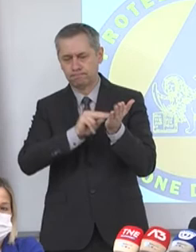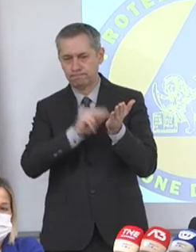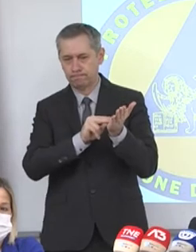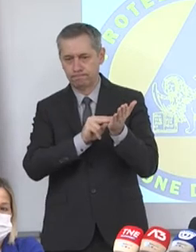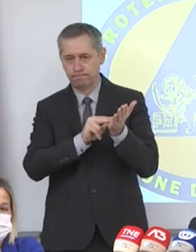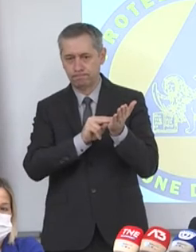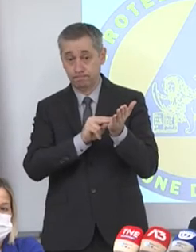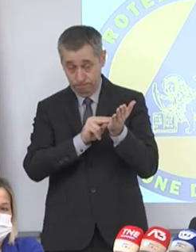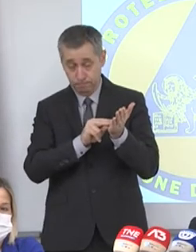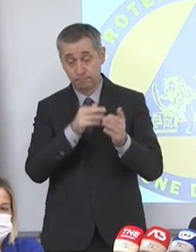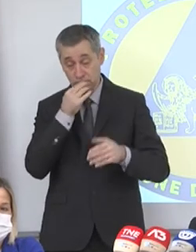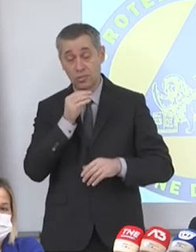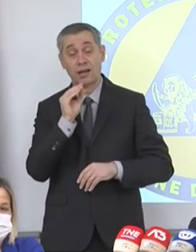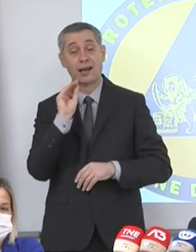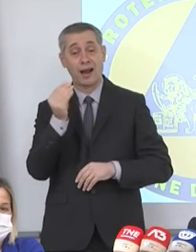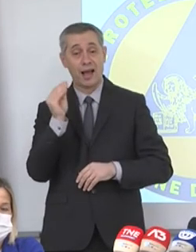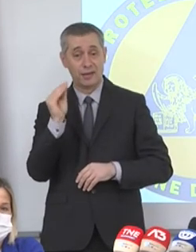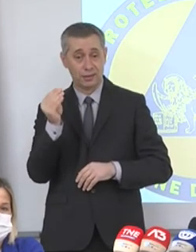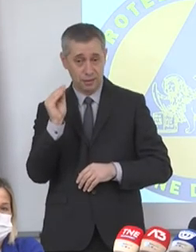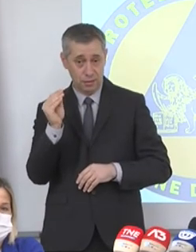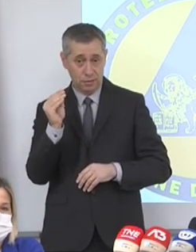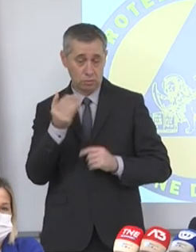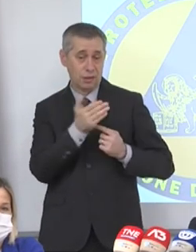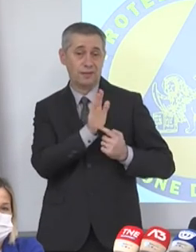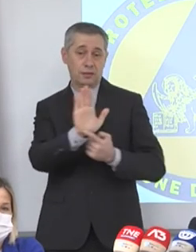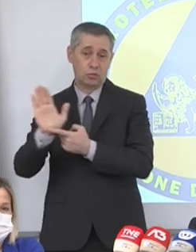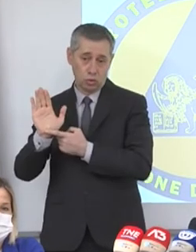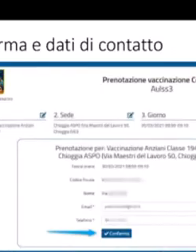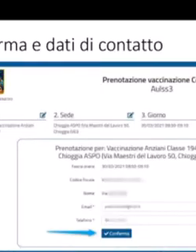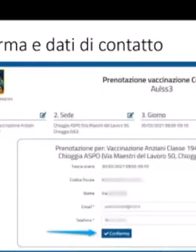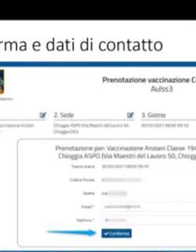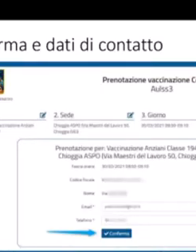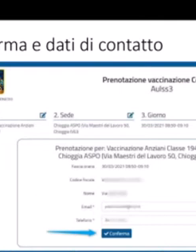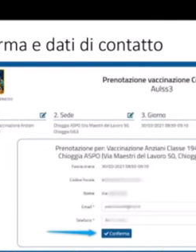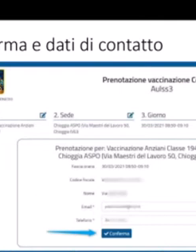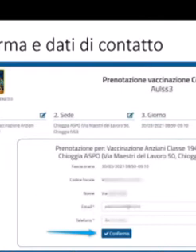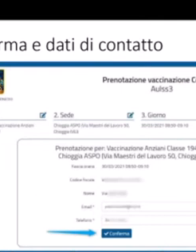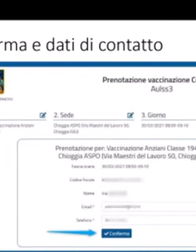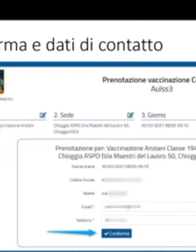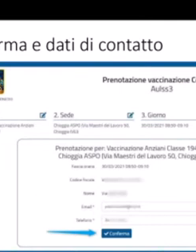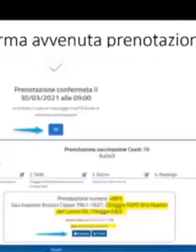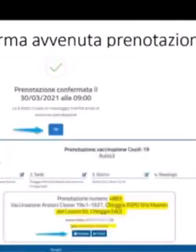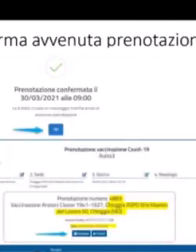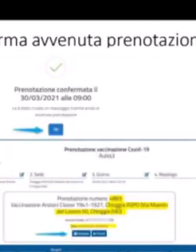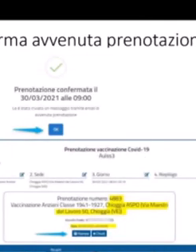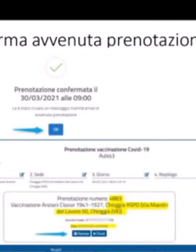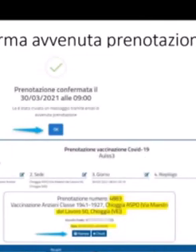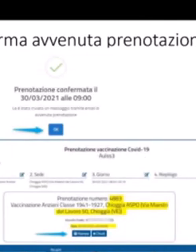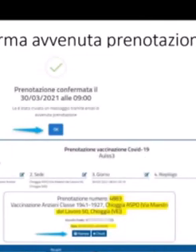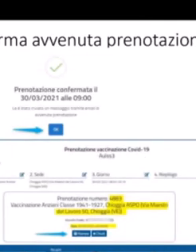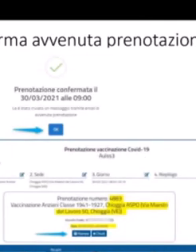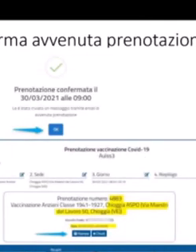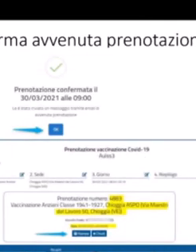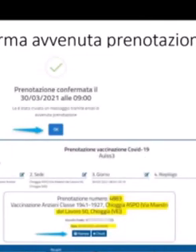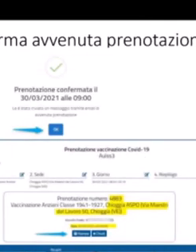prova, come si può dire, di civiltà che è unica. Solo quattro regioni in Italia hanno aperto in modalità liberi